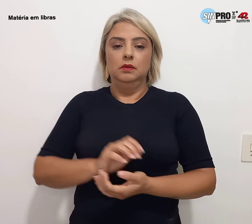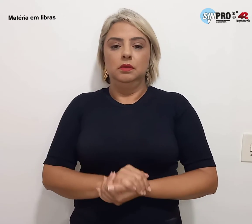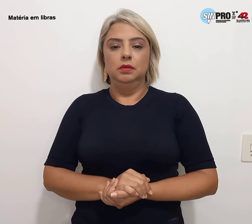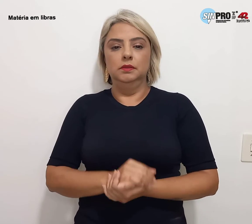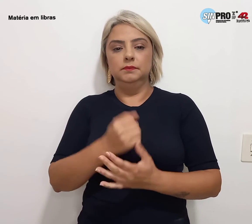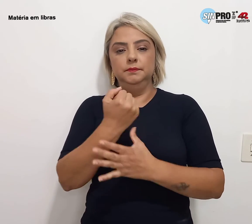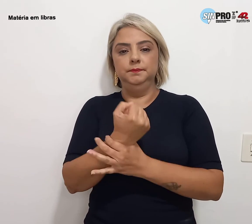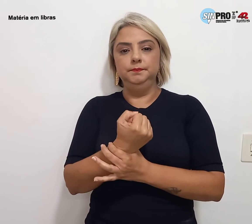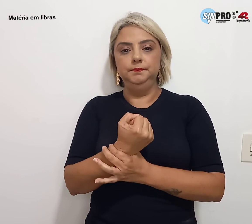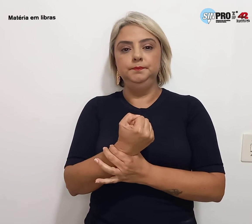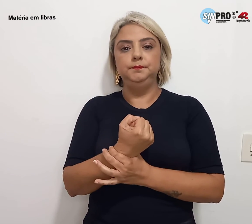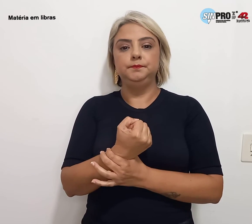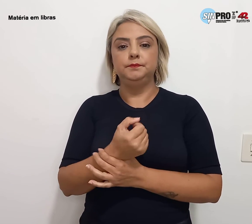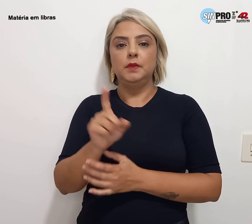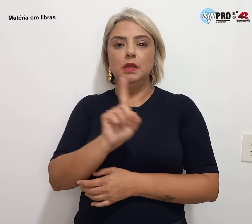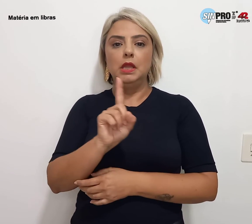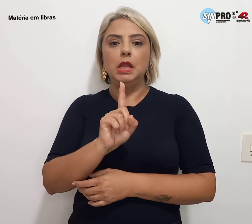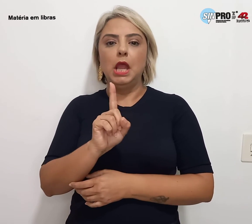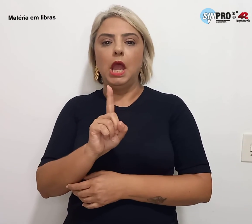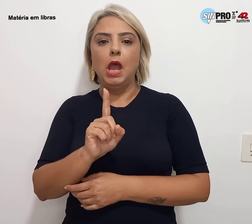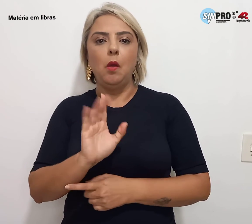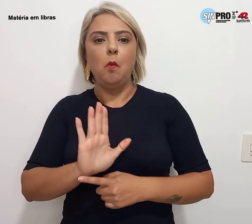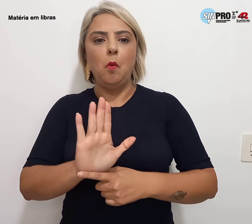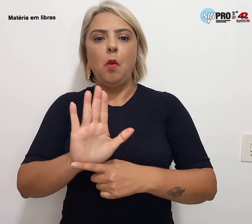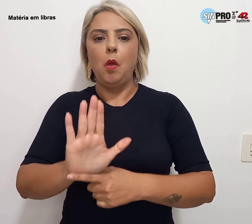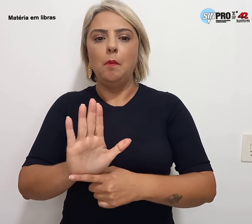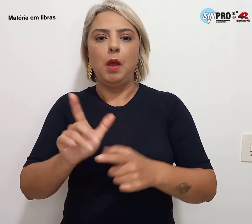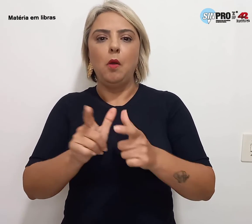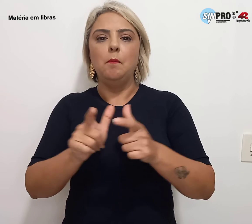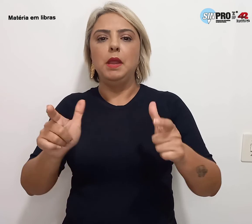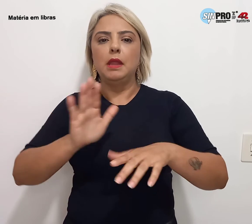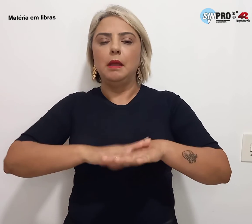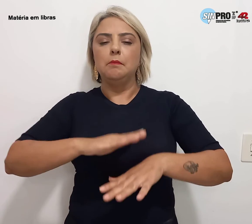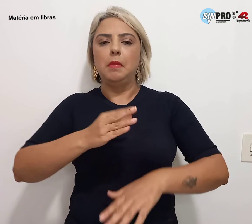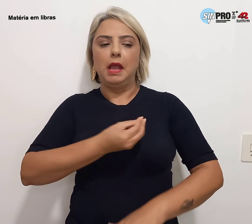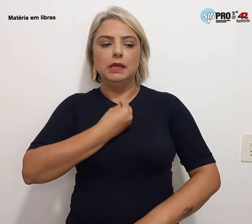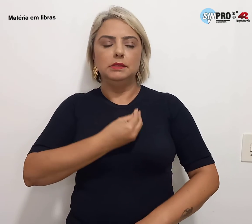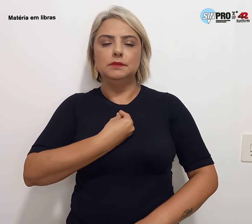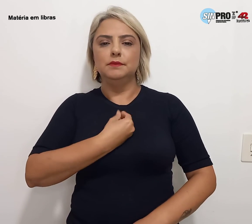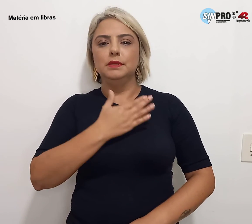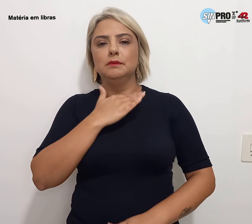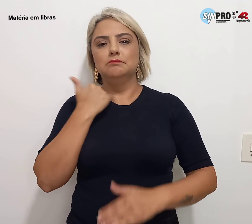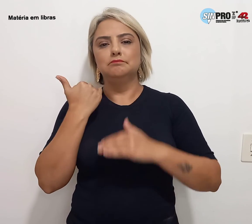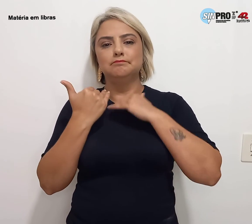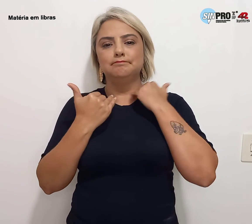segurança, não corroborando para que mais vidas sejam perdidas.